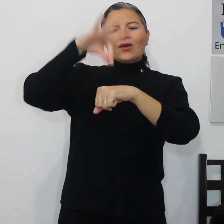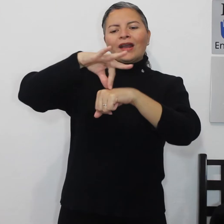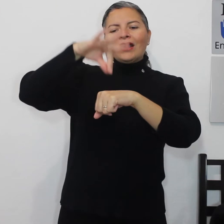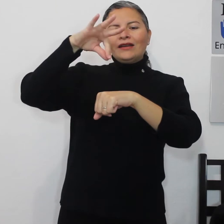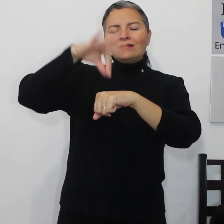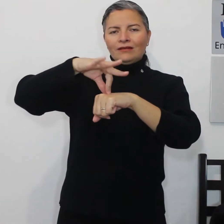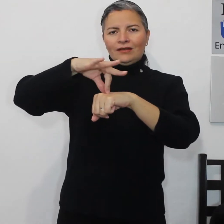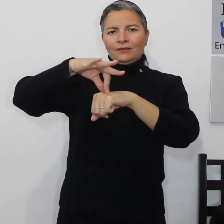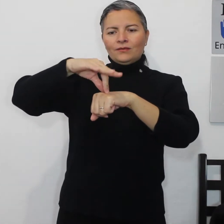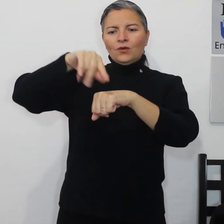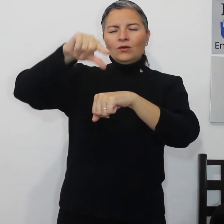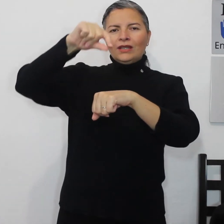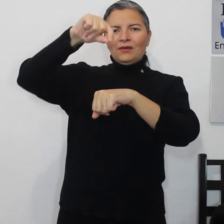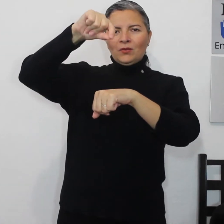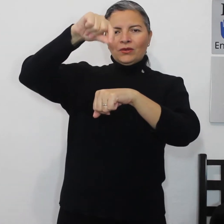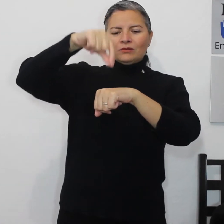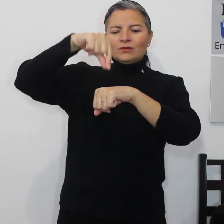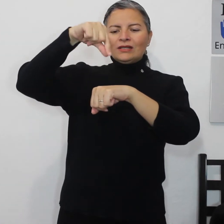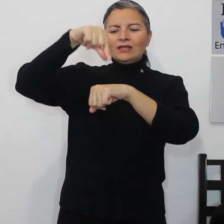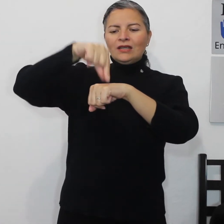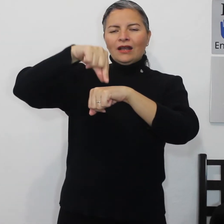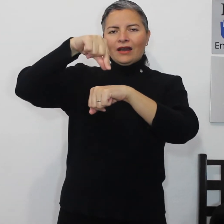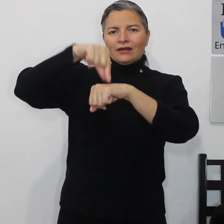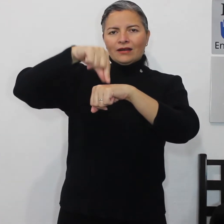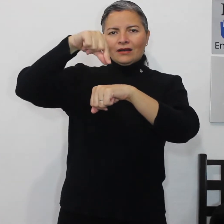carne o también lo podemos decir así carne